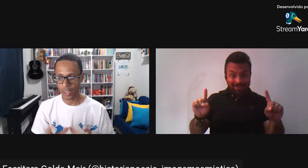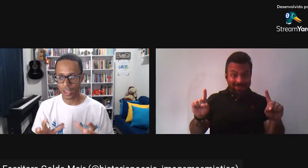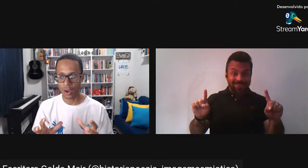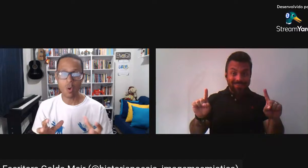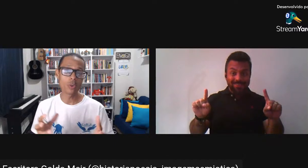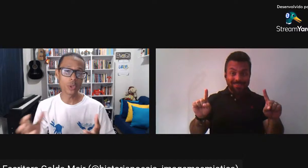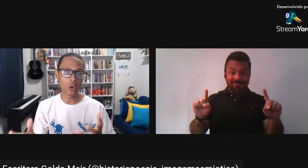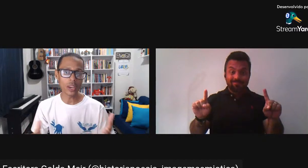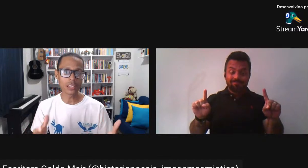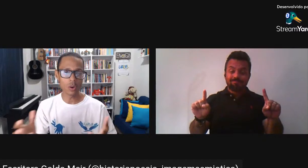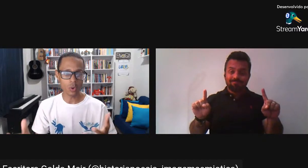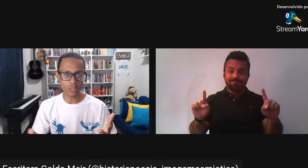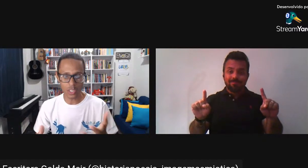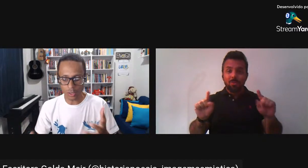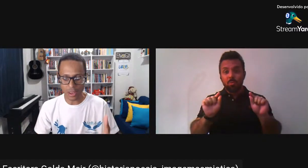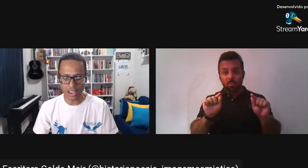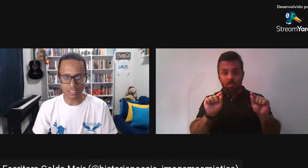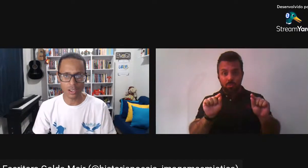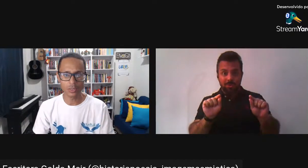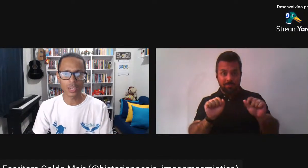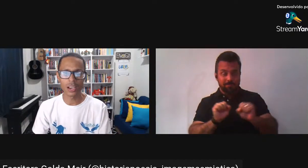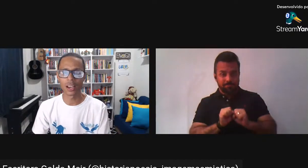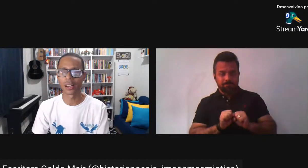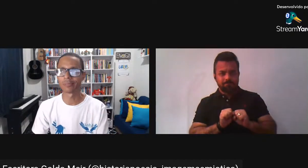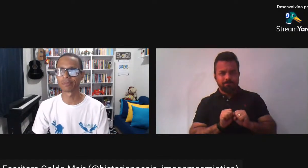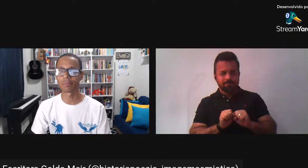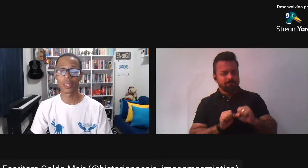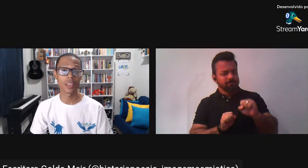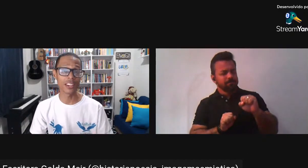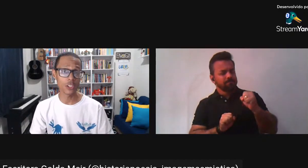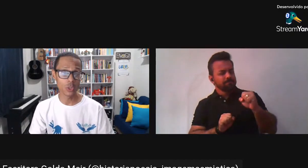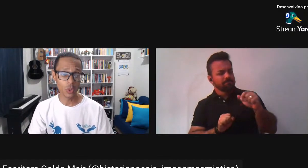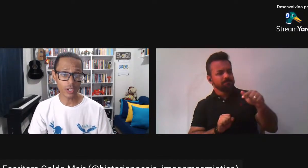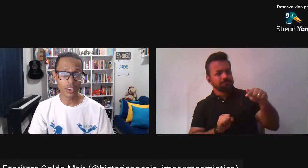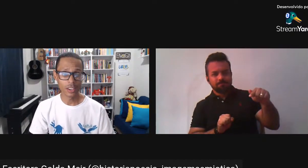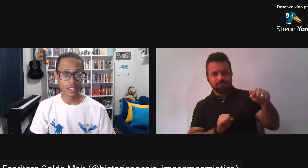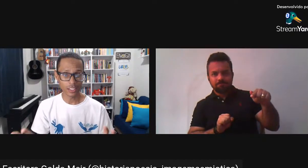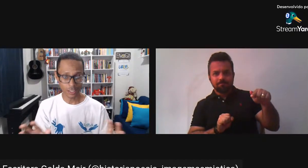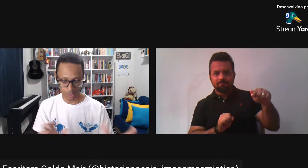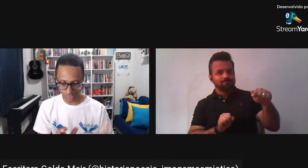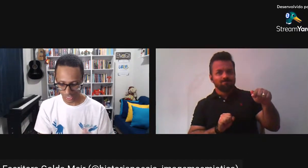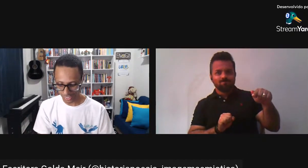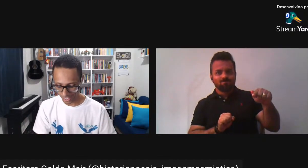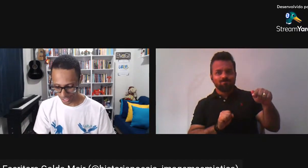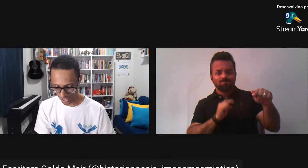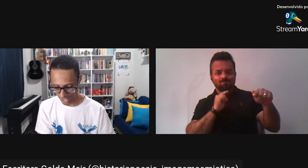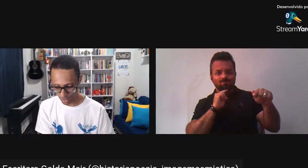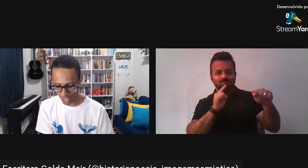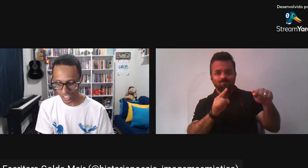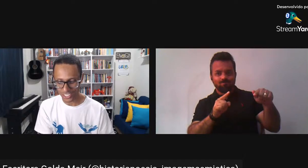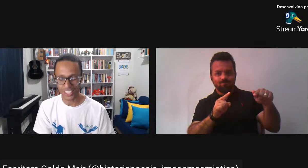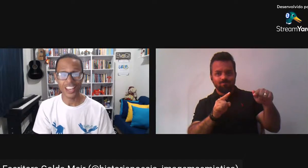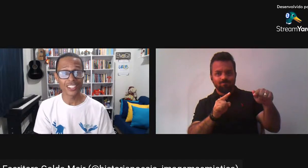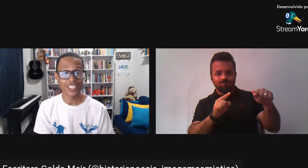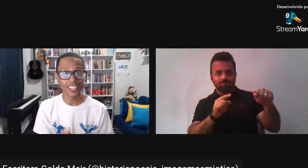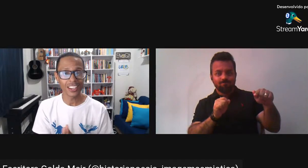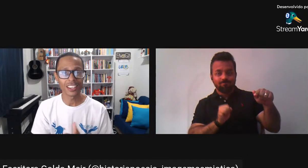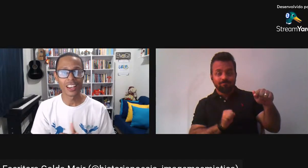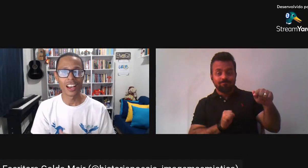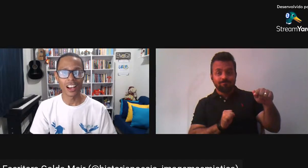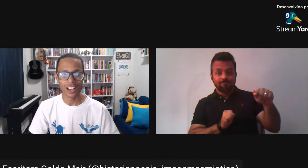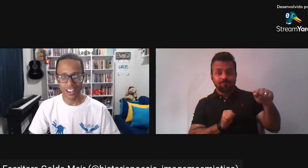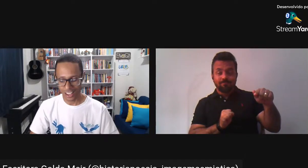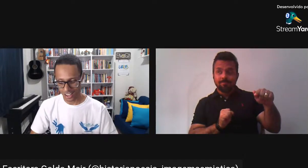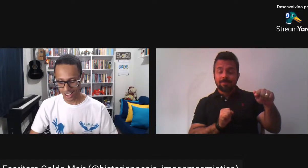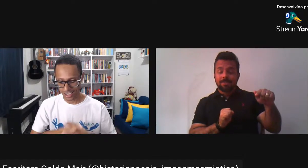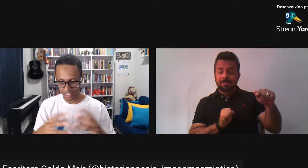um autor, ele não conseguiu liberação da editura Então, nós tínhamos aí já na agenda